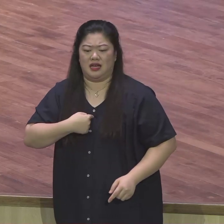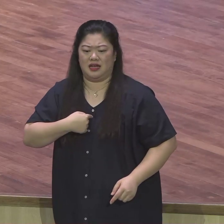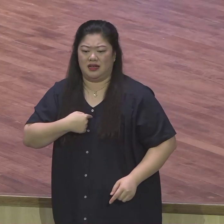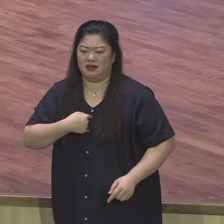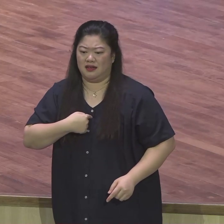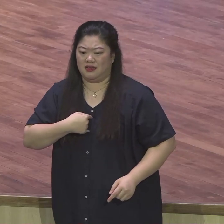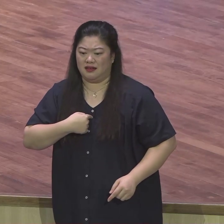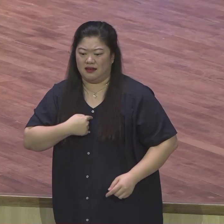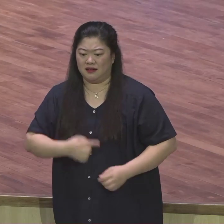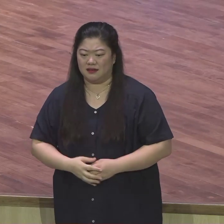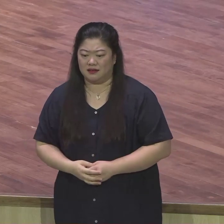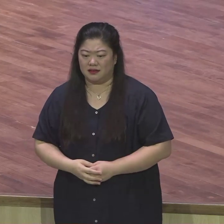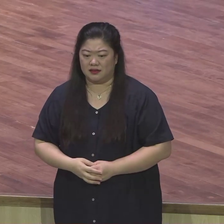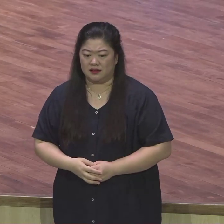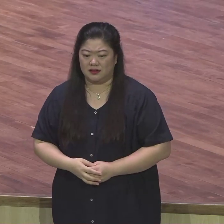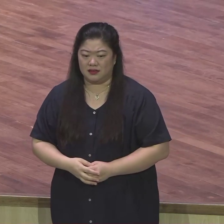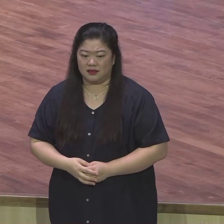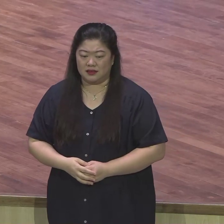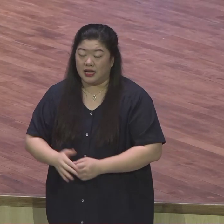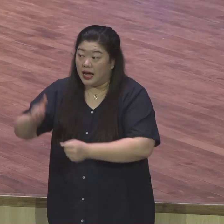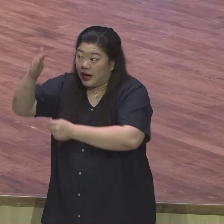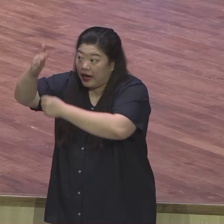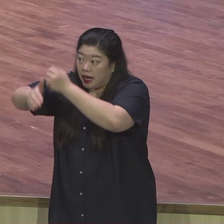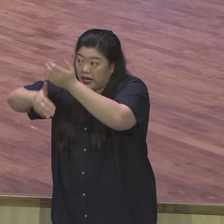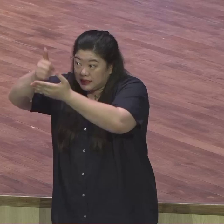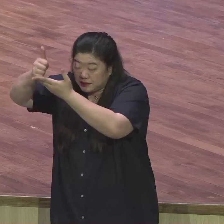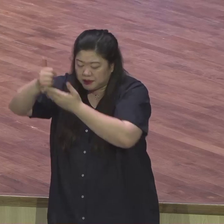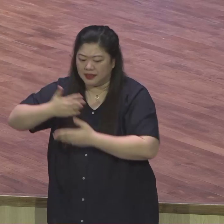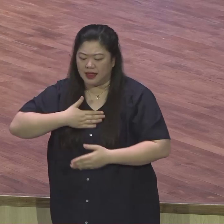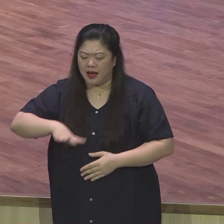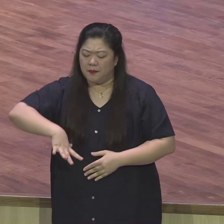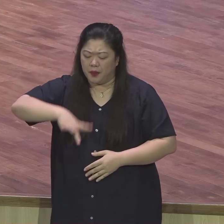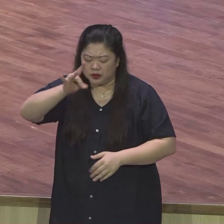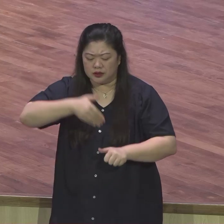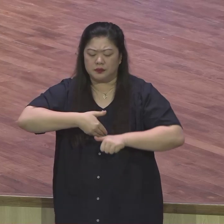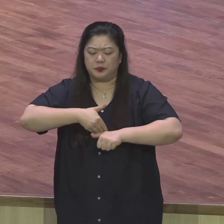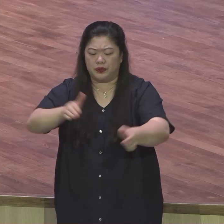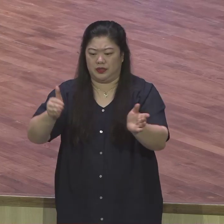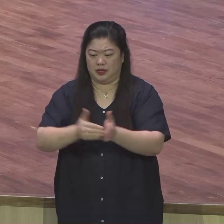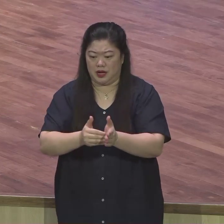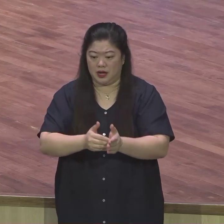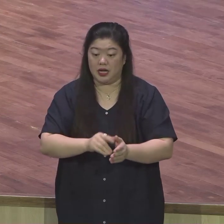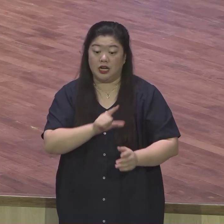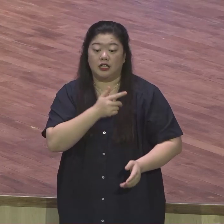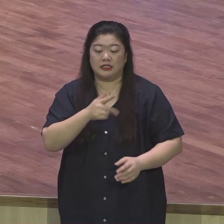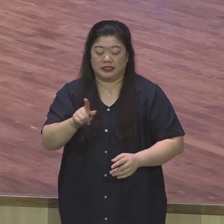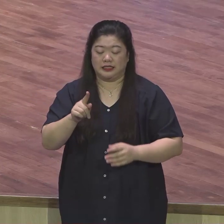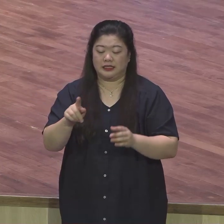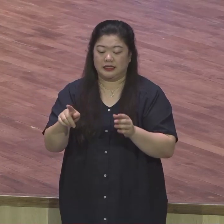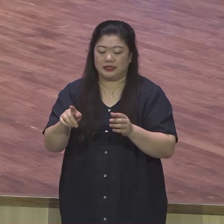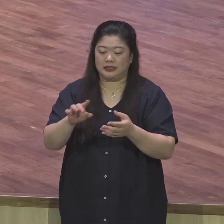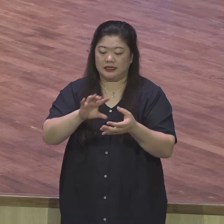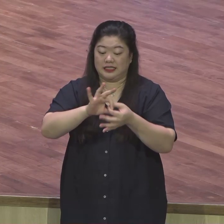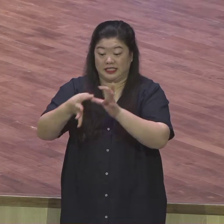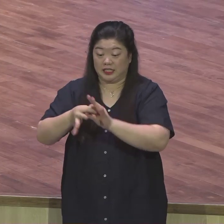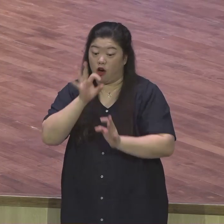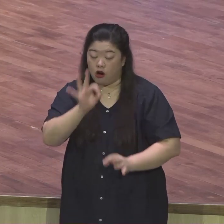하나님이 나를 먼저 보셨다. 이 말은요 신학적으로 아포스톨로스 아포스톨로스 아포스톨로스 말이 무슨 말이냐